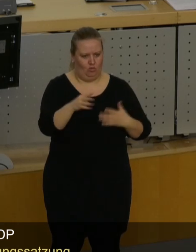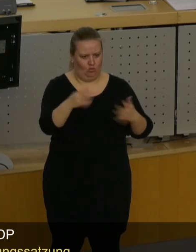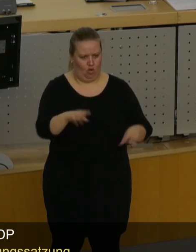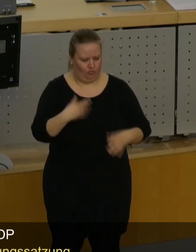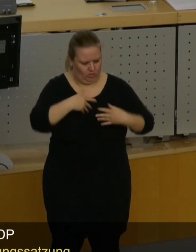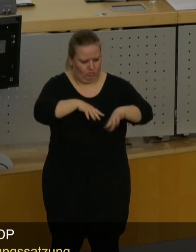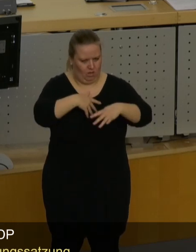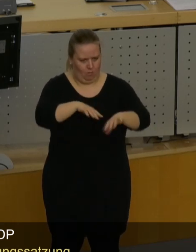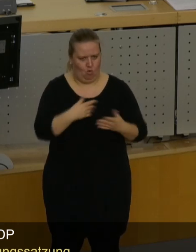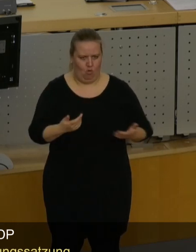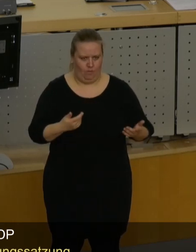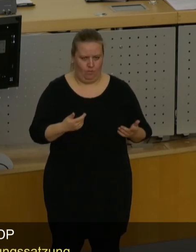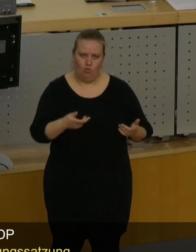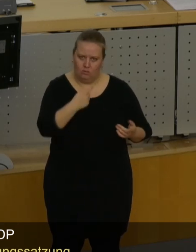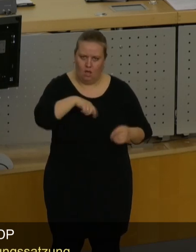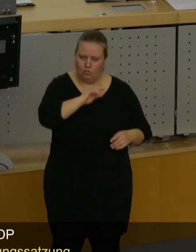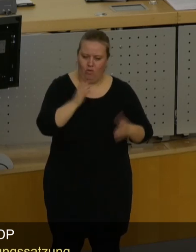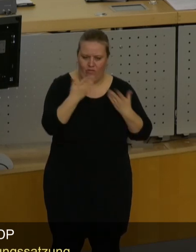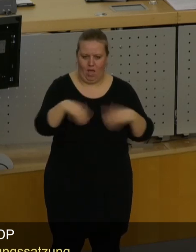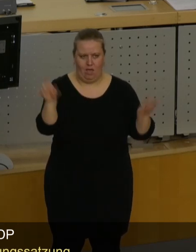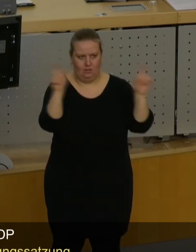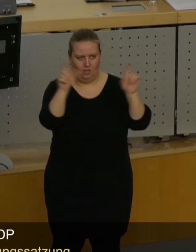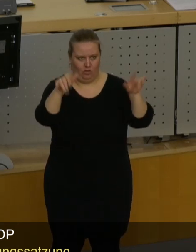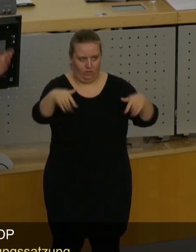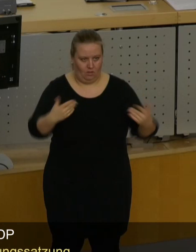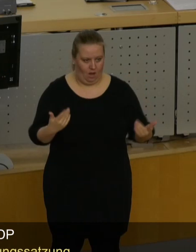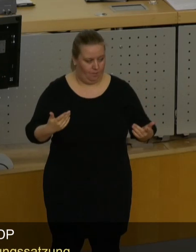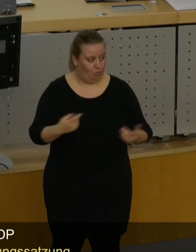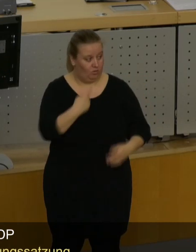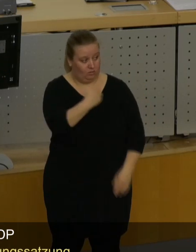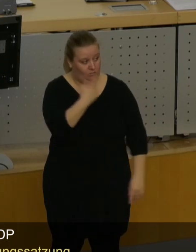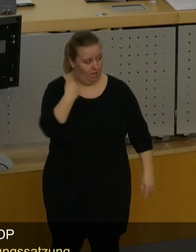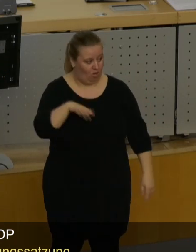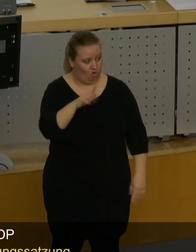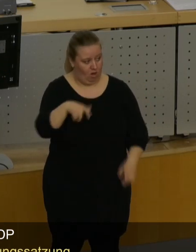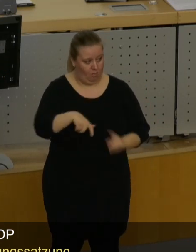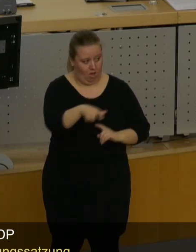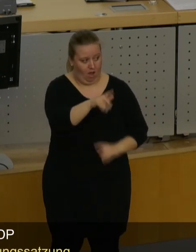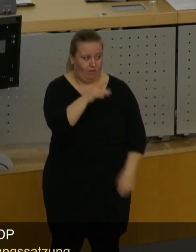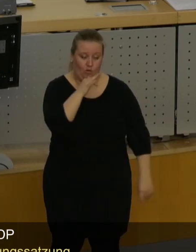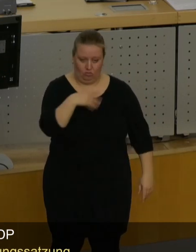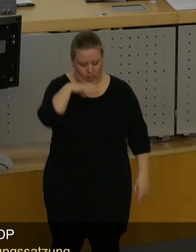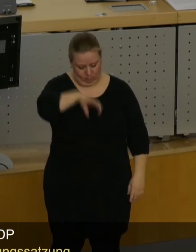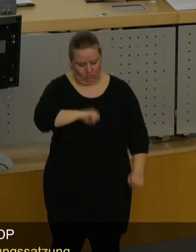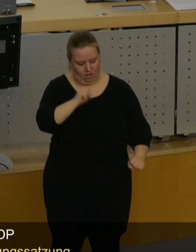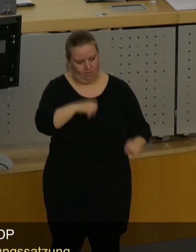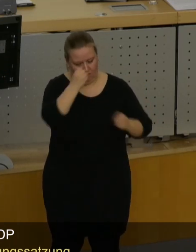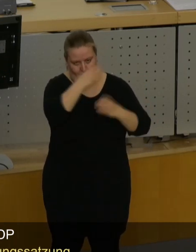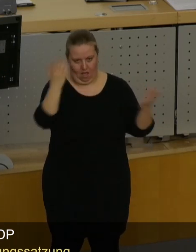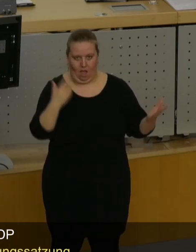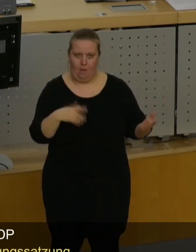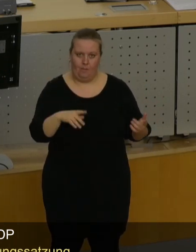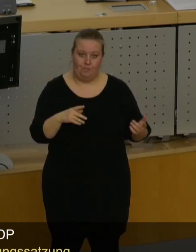Wie gesagt, das war das Ziel, damit wir eine freie Gesellschaft haben. Dass Sie, Herr Scholbach, damit natürlich noch nicht zurechtkommen, das ist klar.